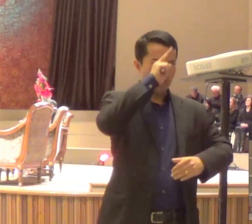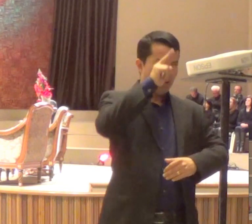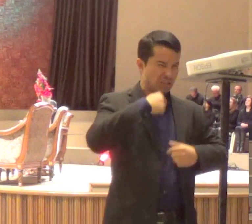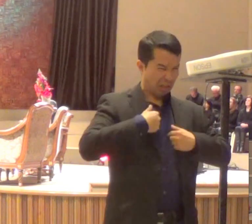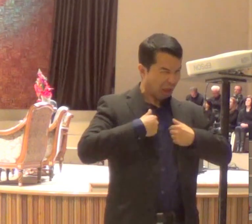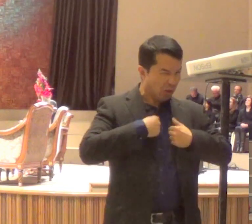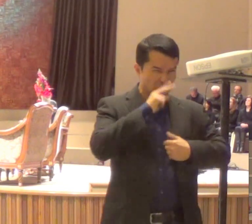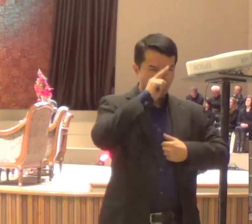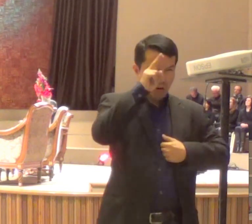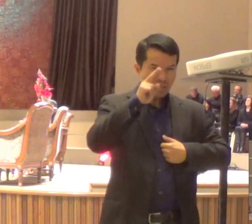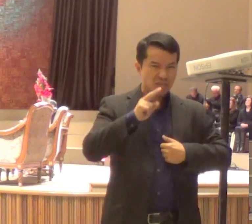complicado,